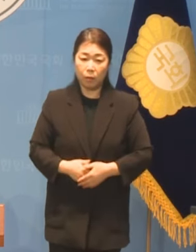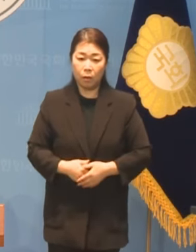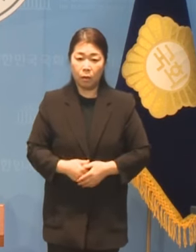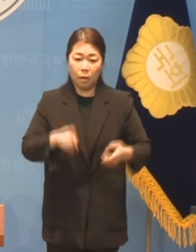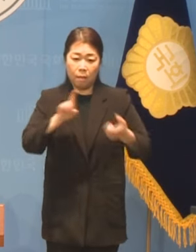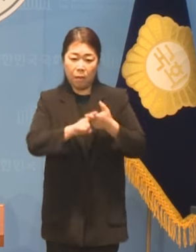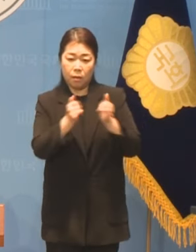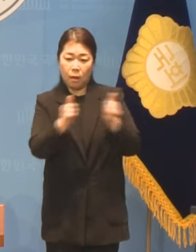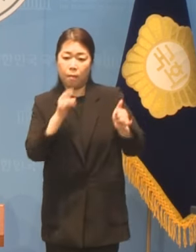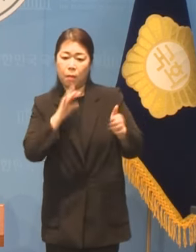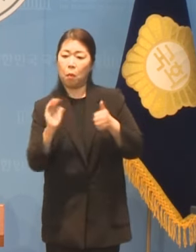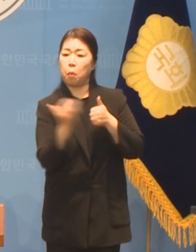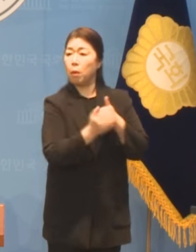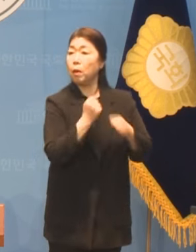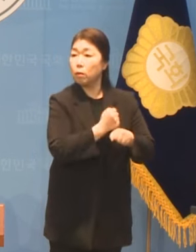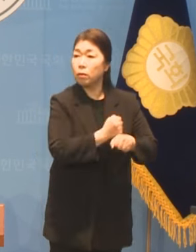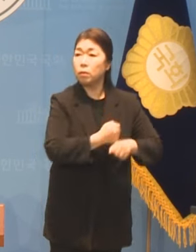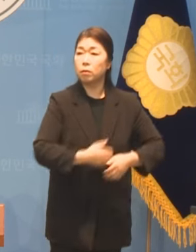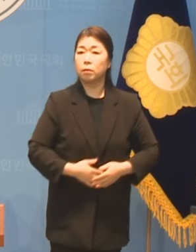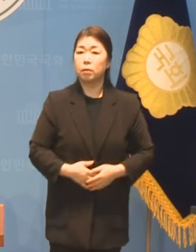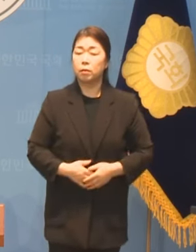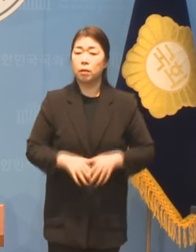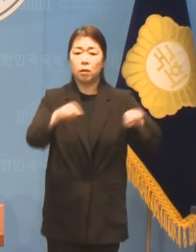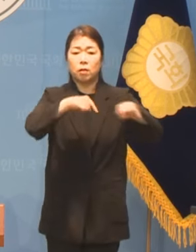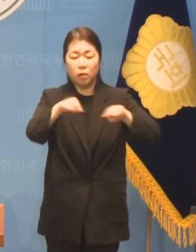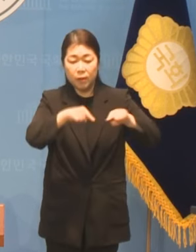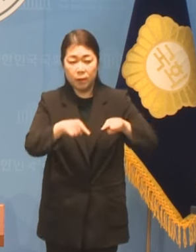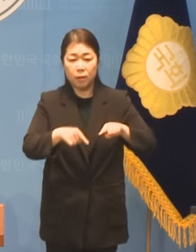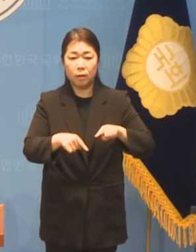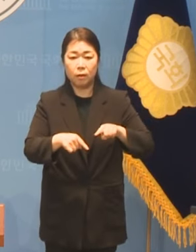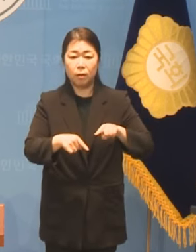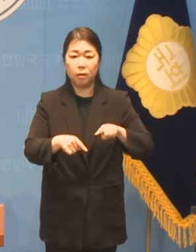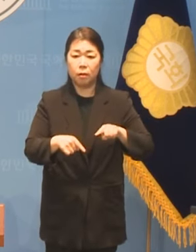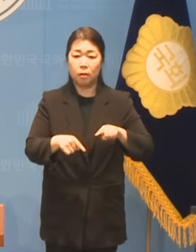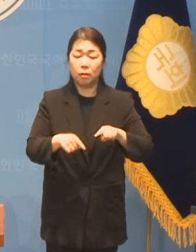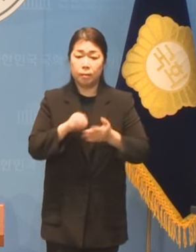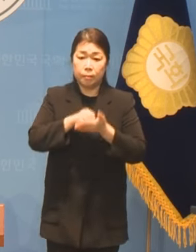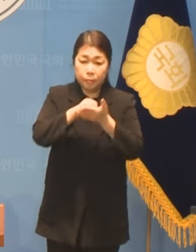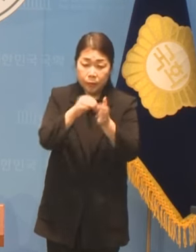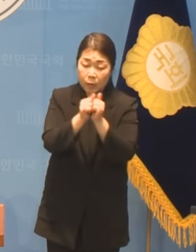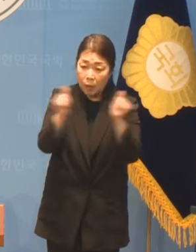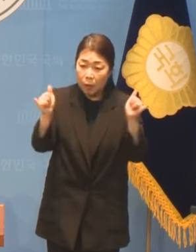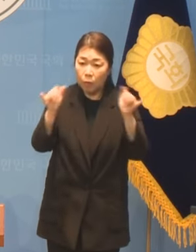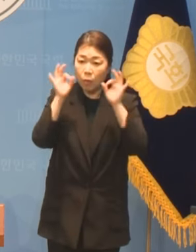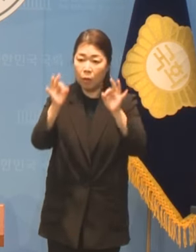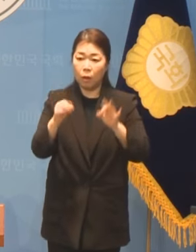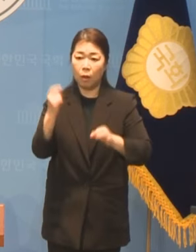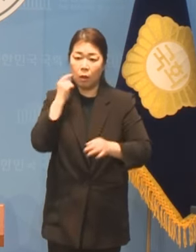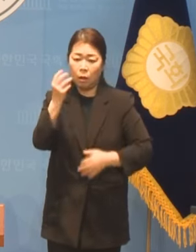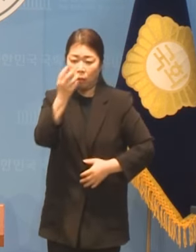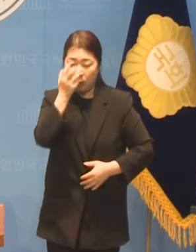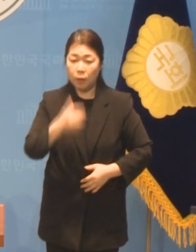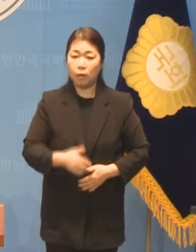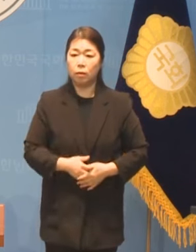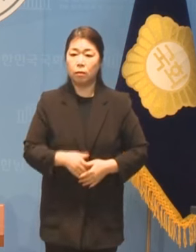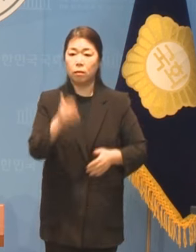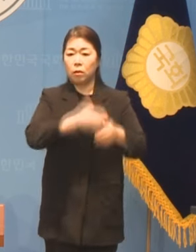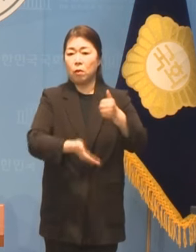정치 도전자들 앞에 위선과 탈당이라는 두 가지 선택지를 두고 공천권만 휘두르는